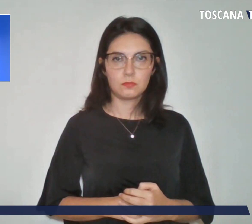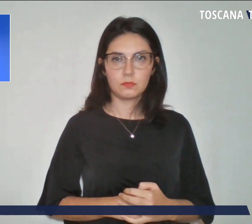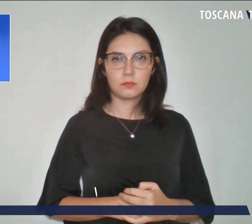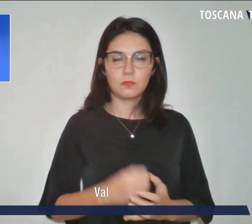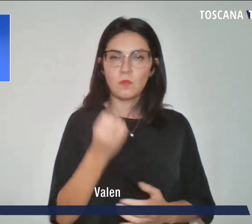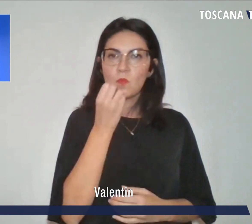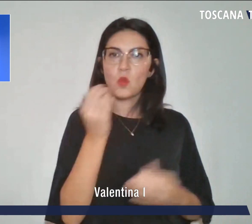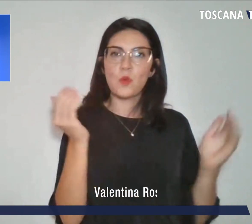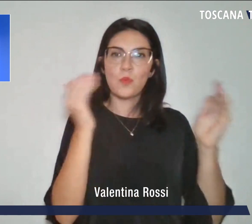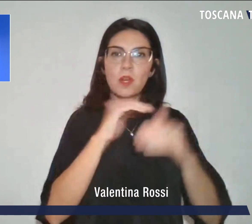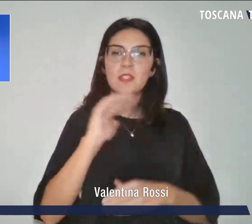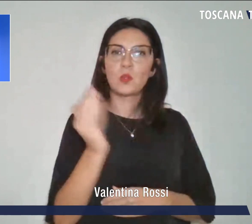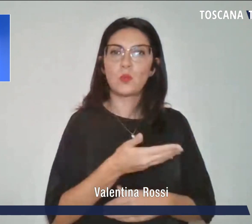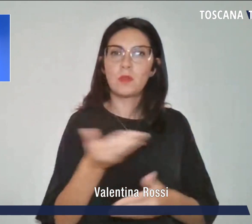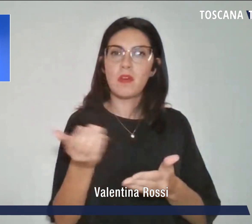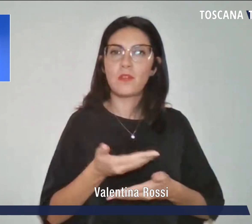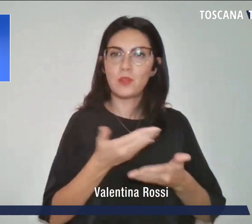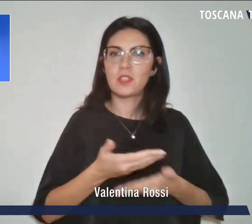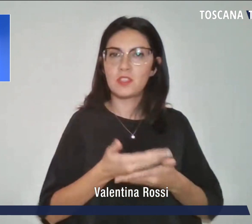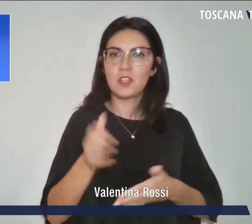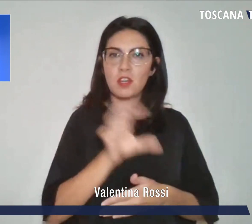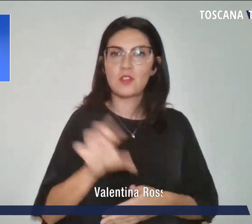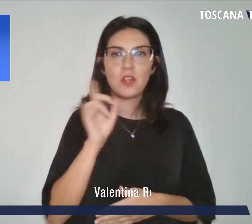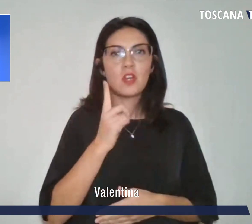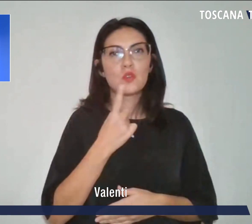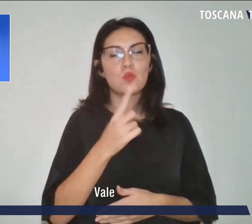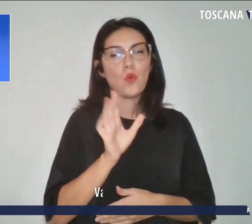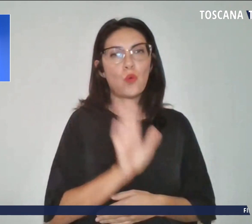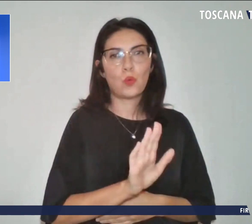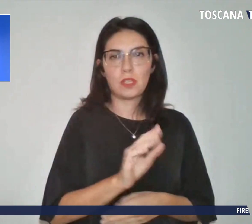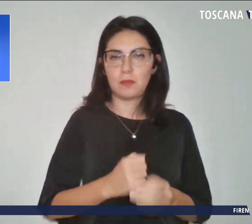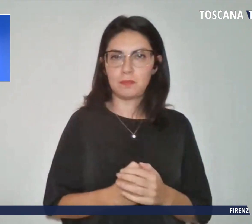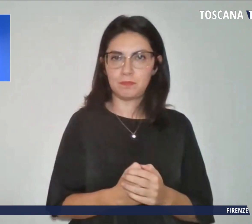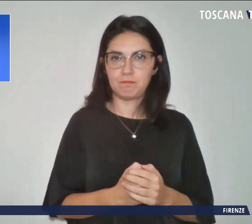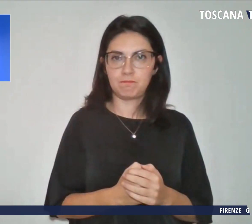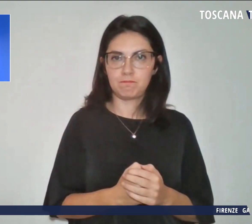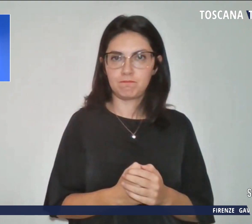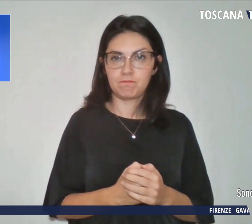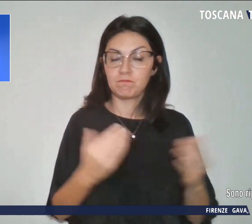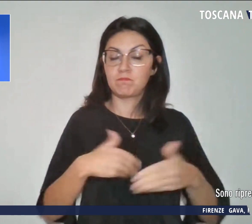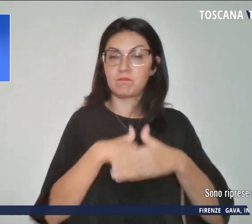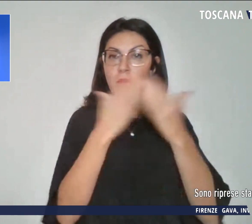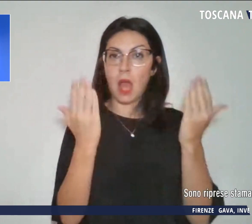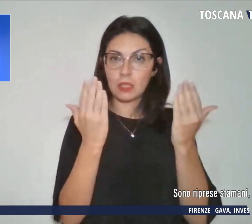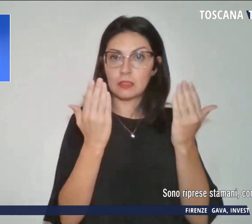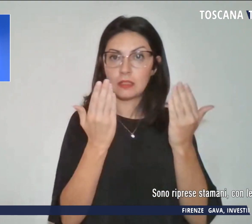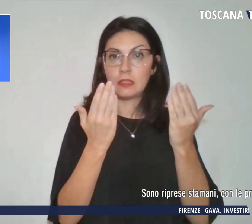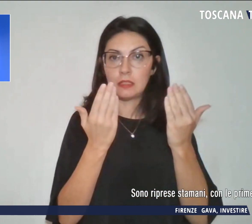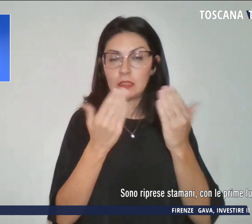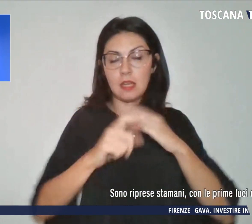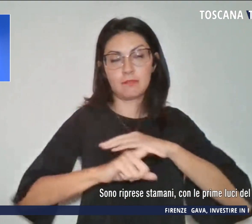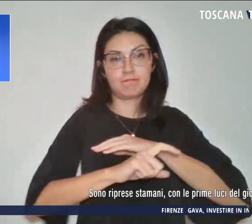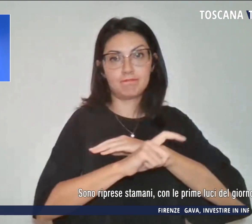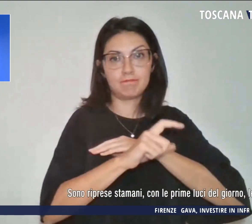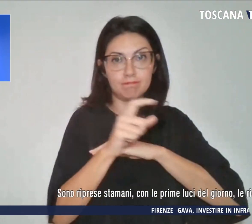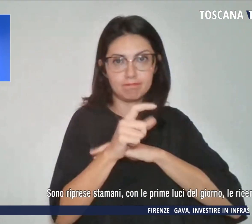Buonasera a tutti dalla Tg regionale per sordi, sono riprese stamani con le prime luci del giorno le